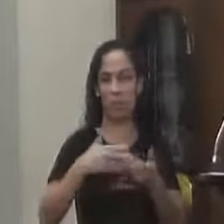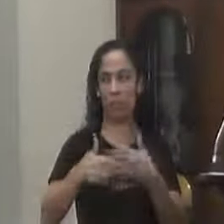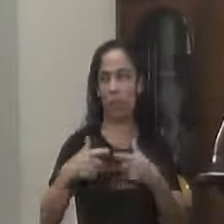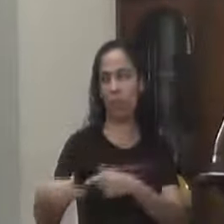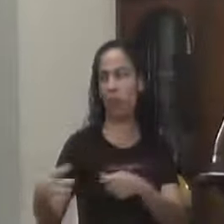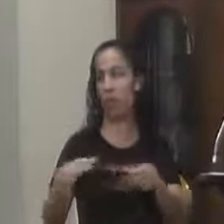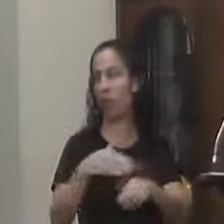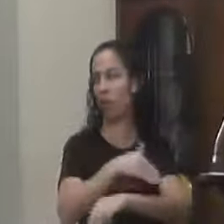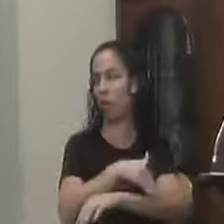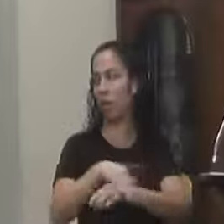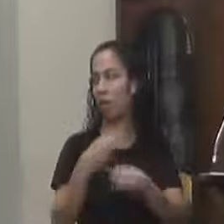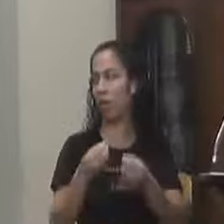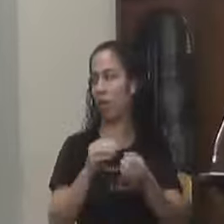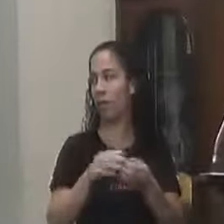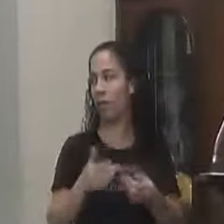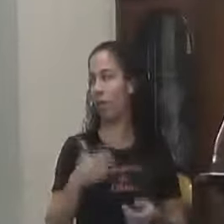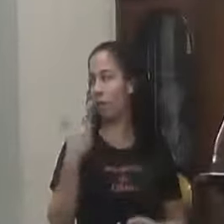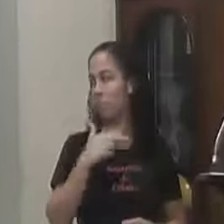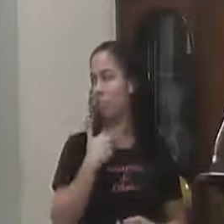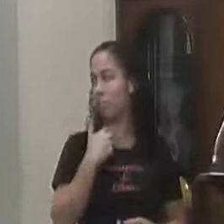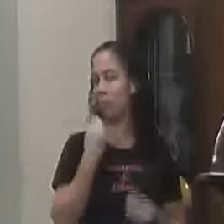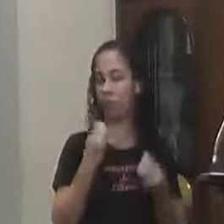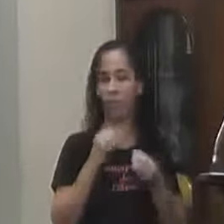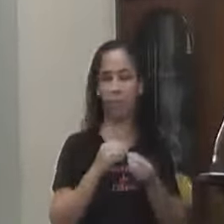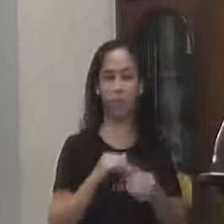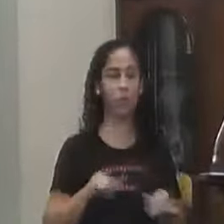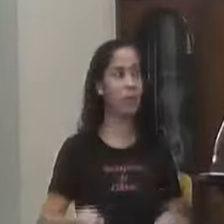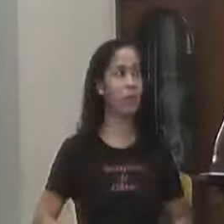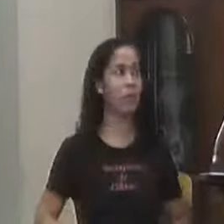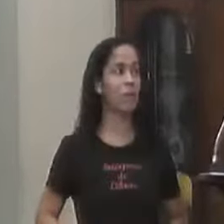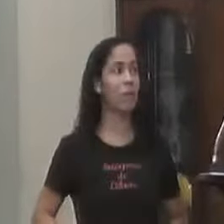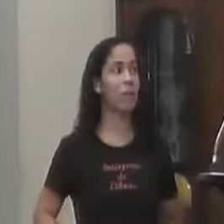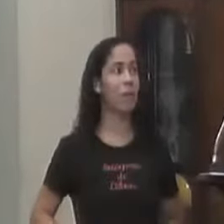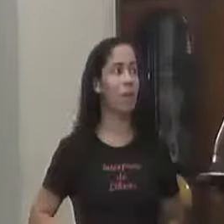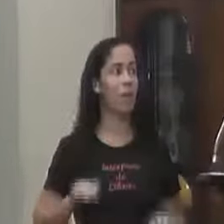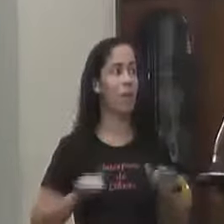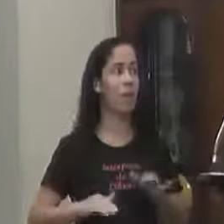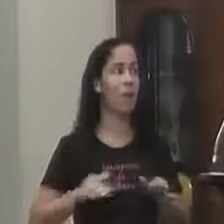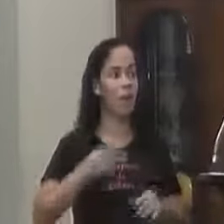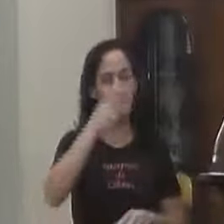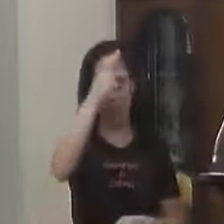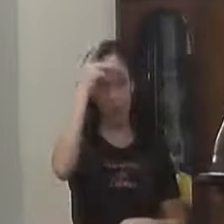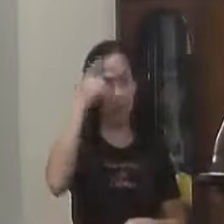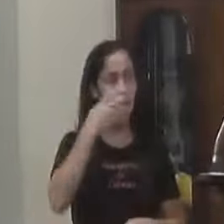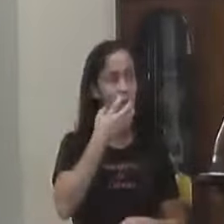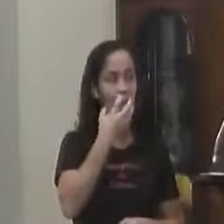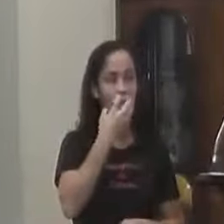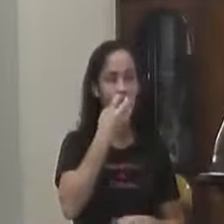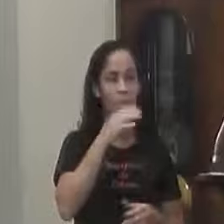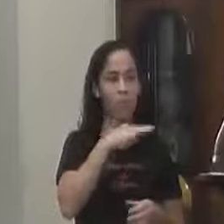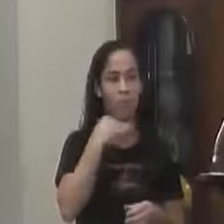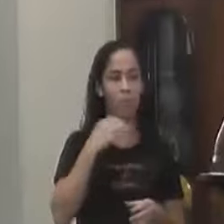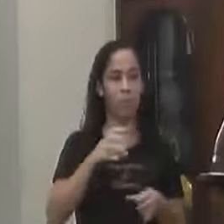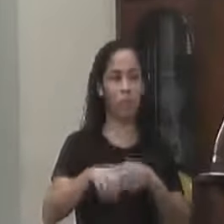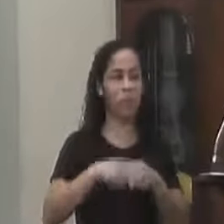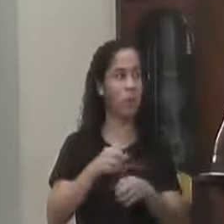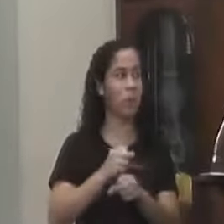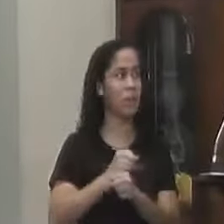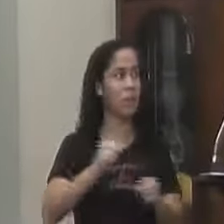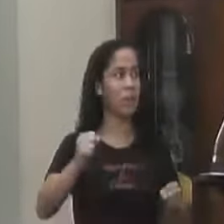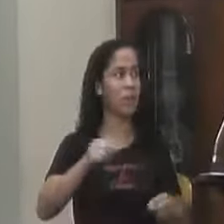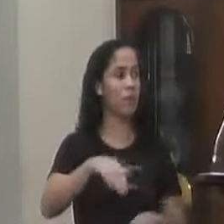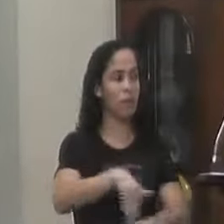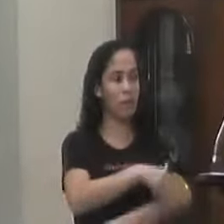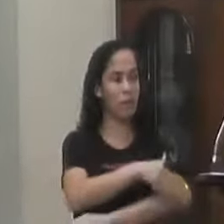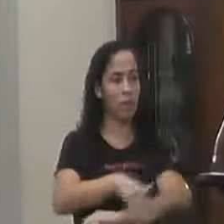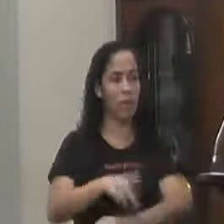quem vai aguentar Um negócio desse? Eu estou sofrendo Você vira e mexe As pessoas estão jogando O cachorro morre Amarra bem amarrado Joga